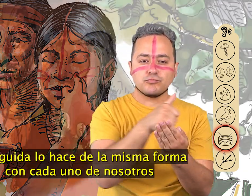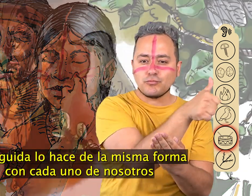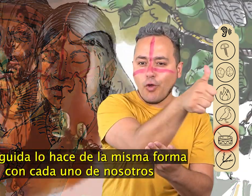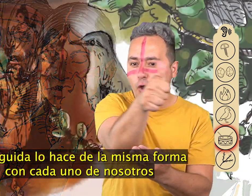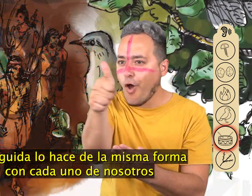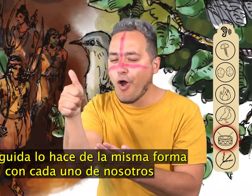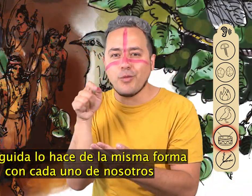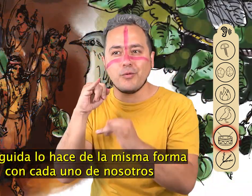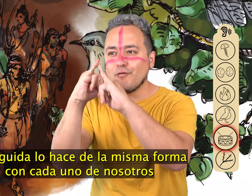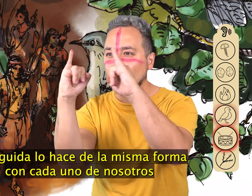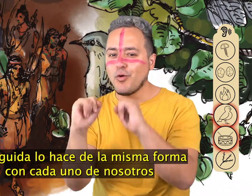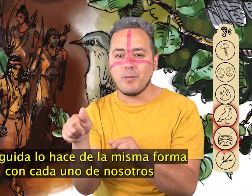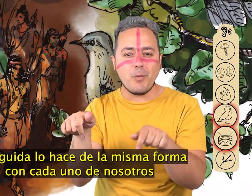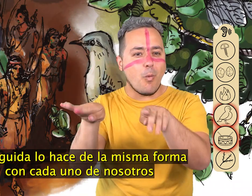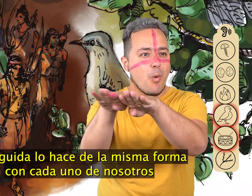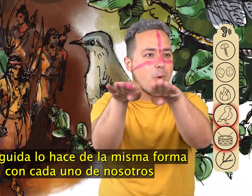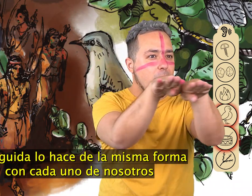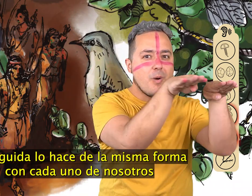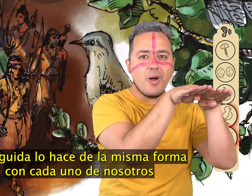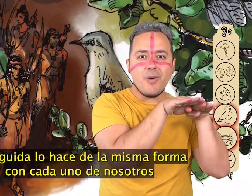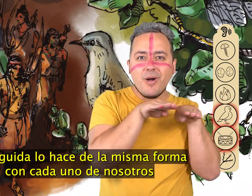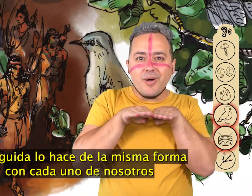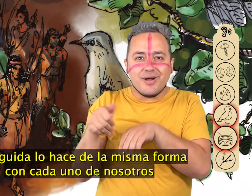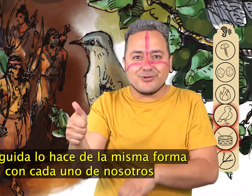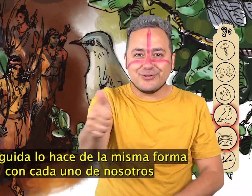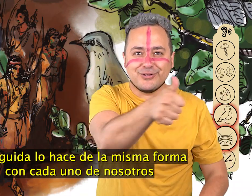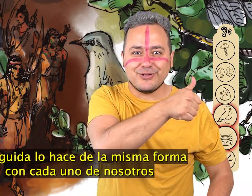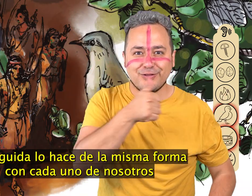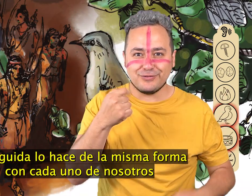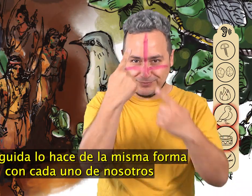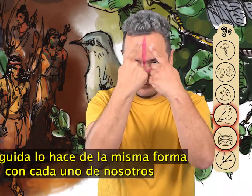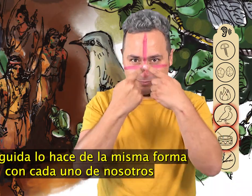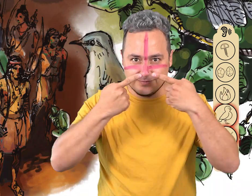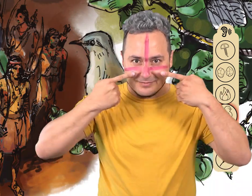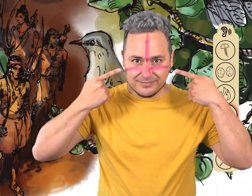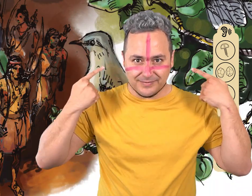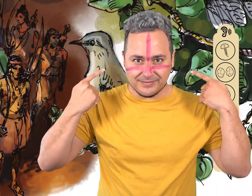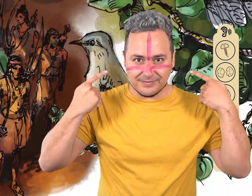Enseguida, lo hace de la misma forma con cada uno de los otros.